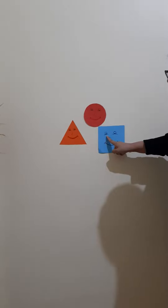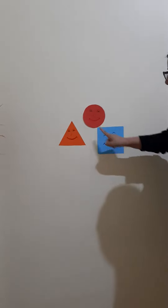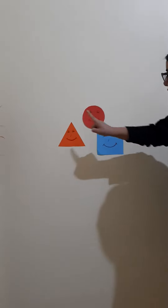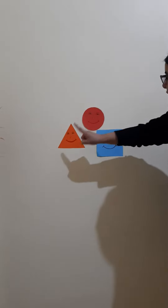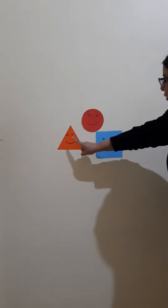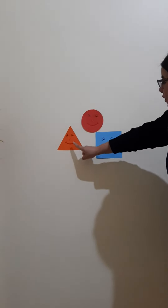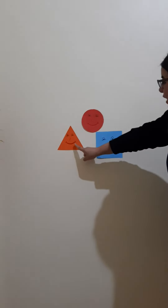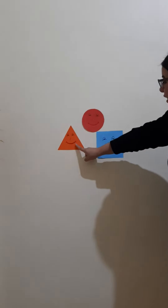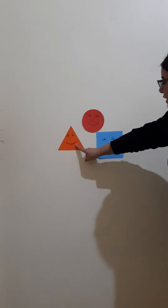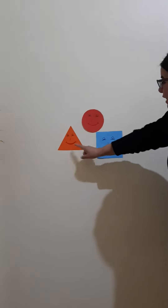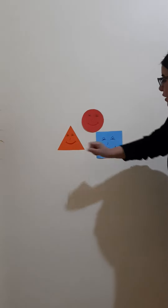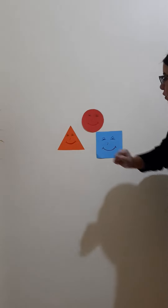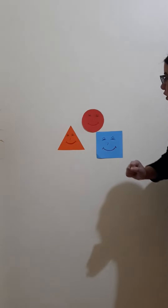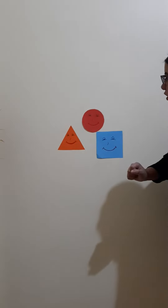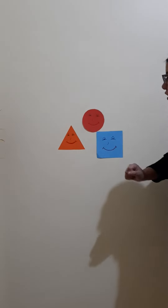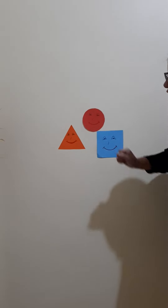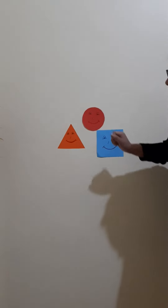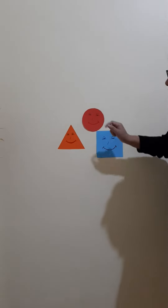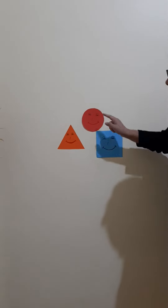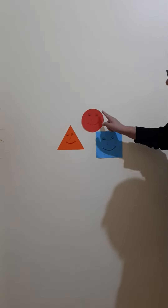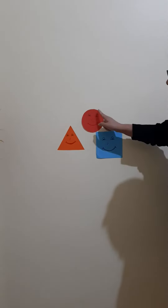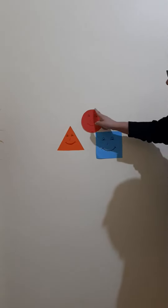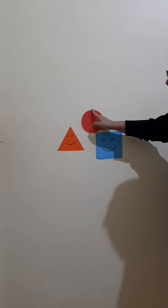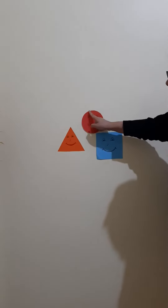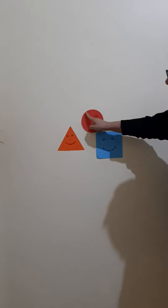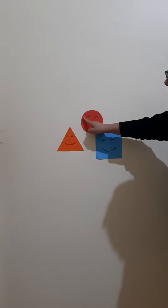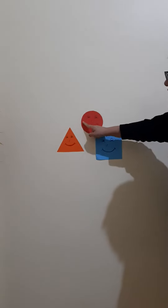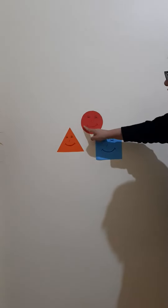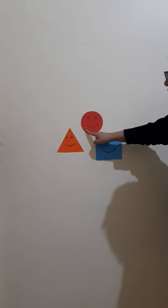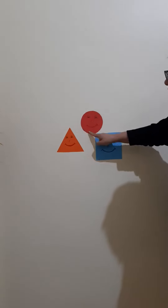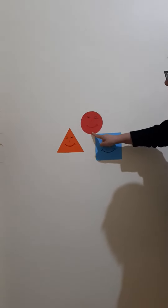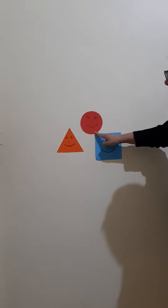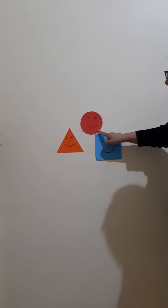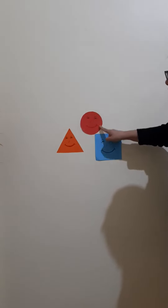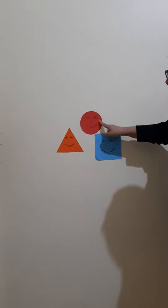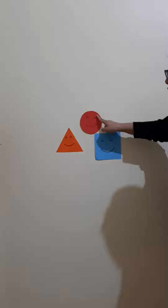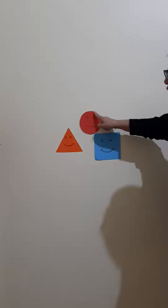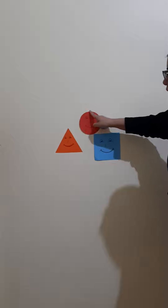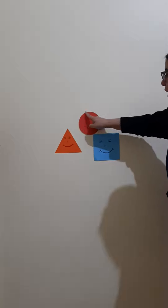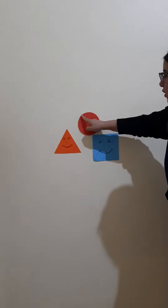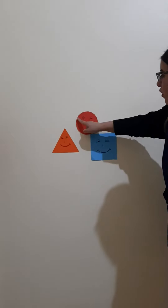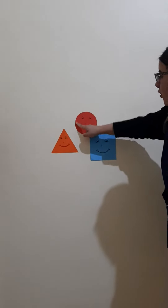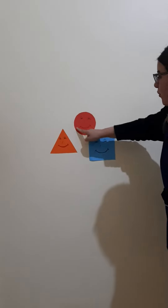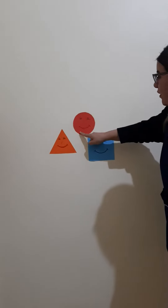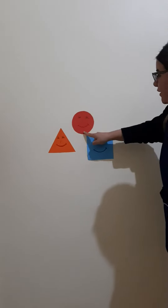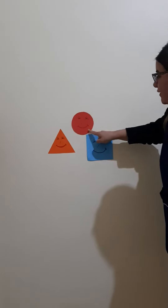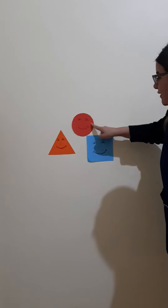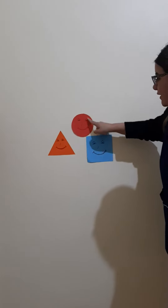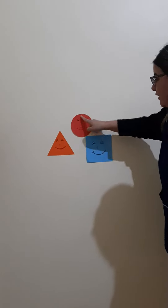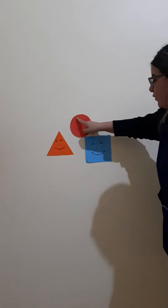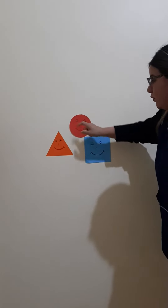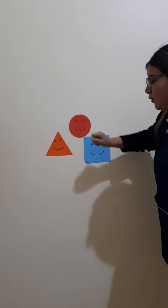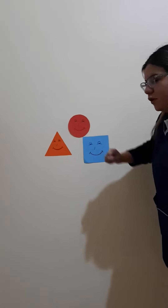cuadrado y el triángulo y otros tienen líneas curvas como el círculo.